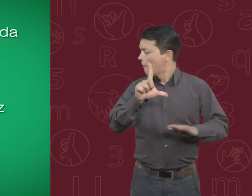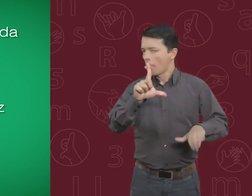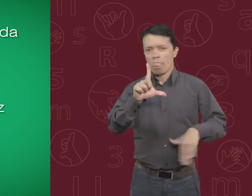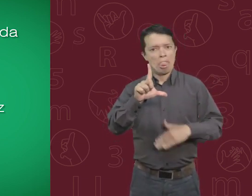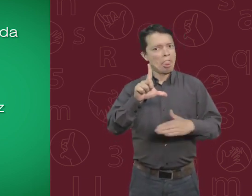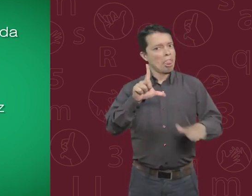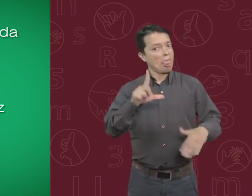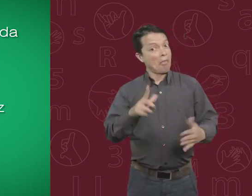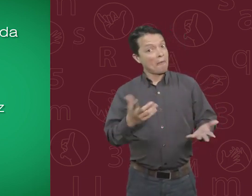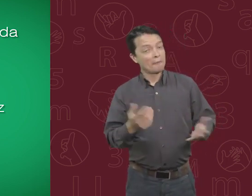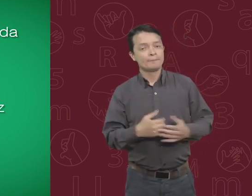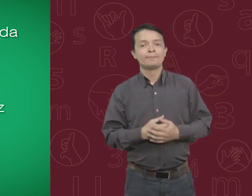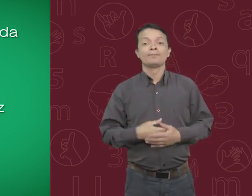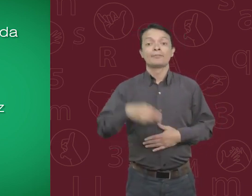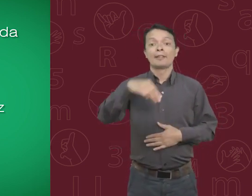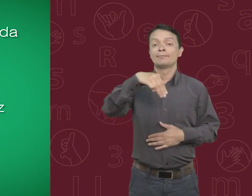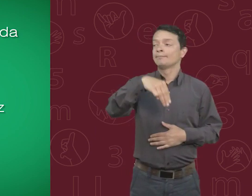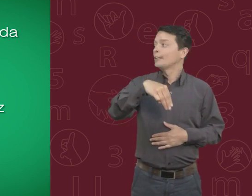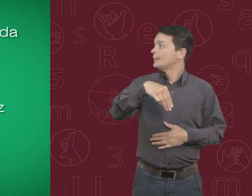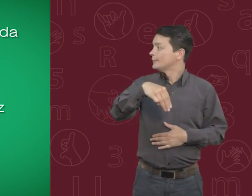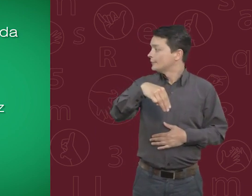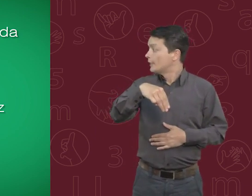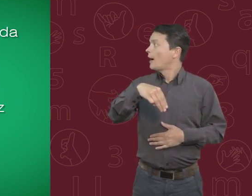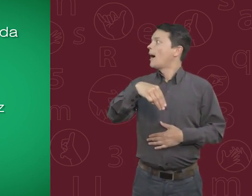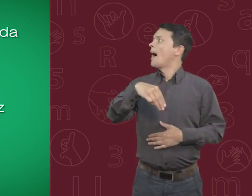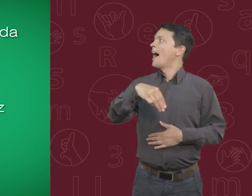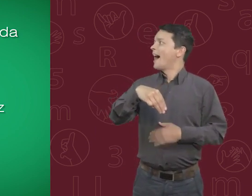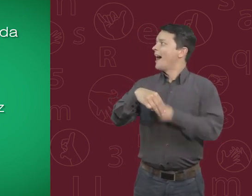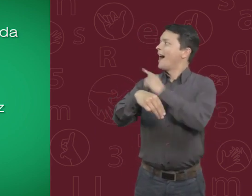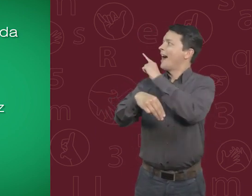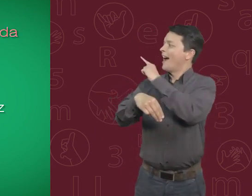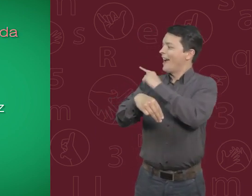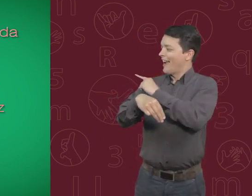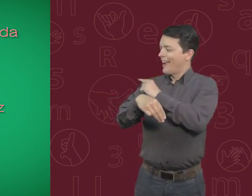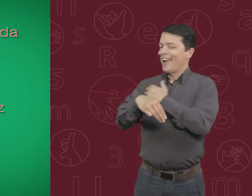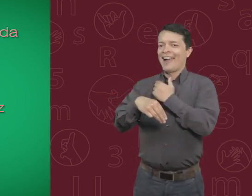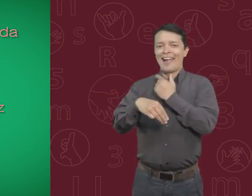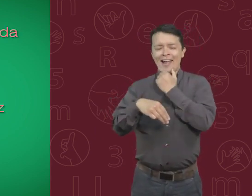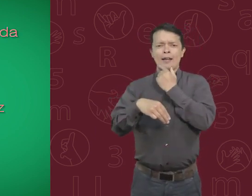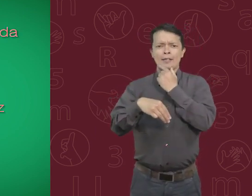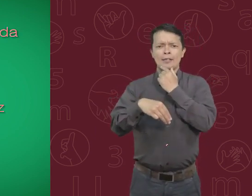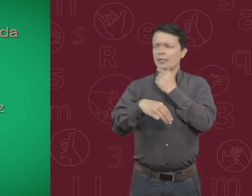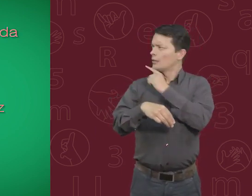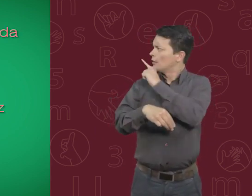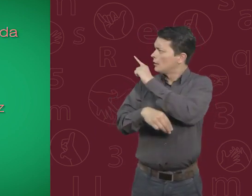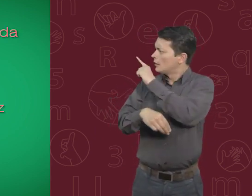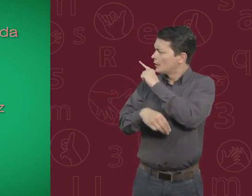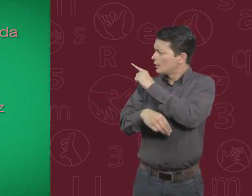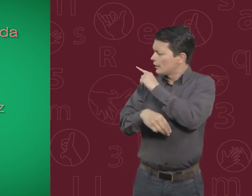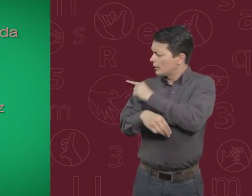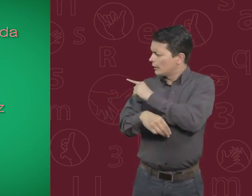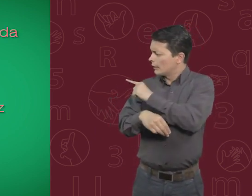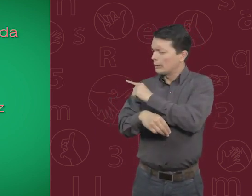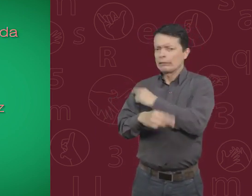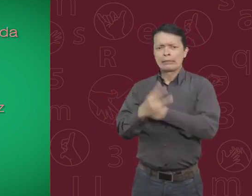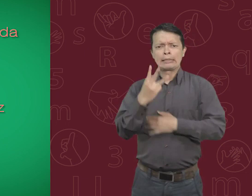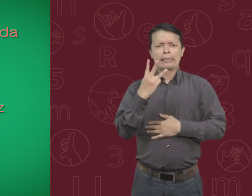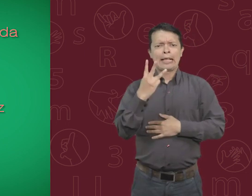No hay. Bueno. M. Hay tres. ¿Hay tres?